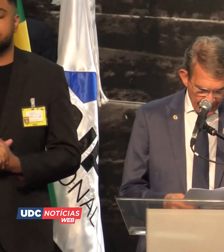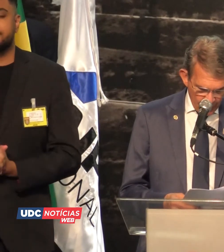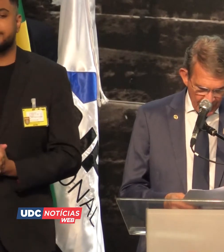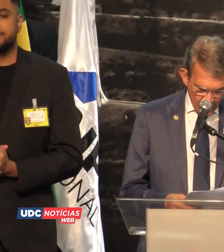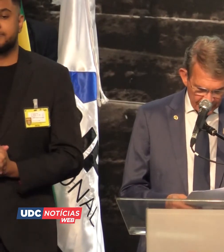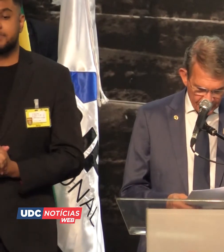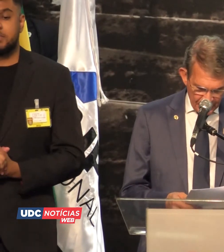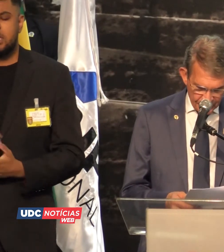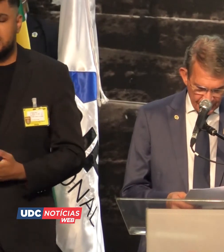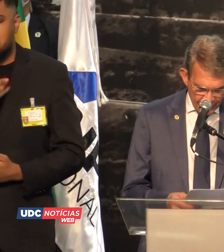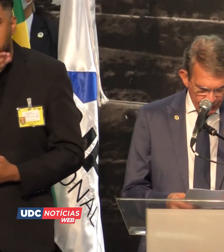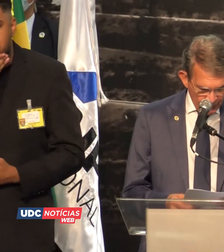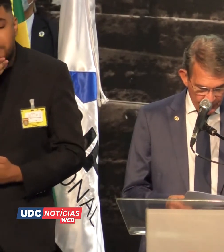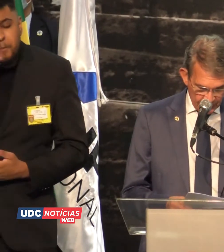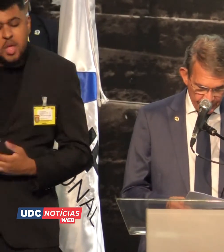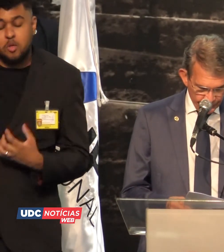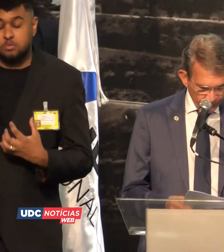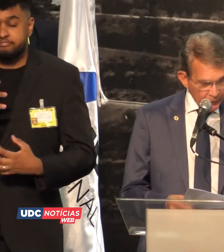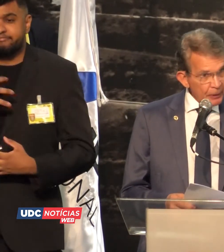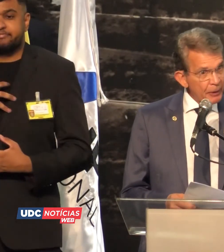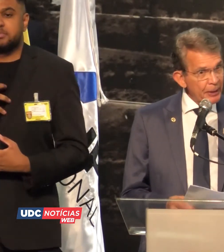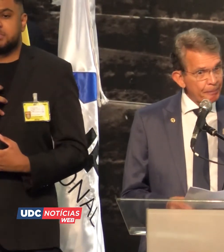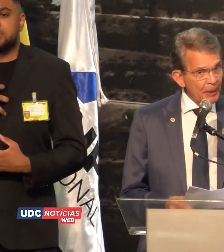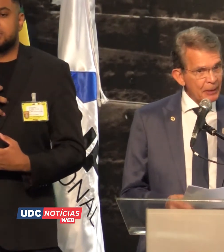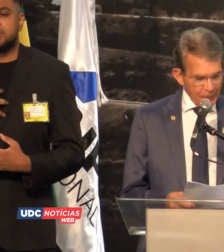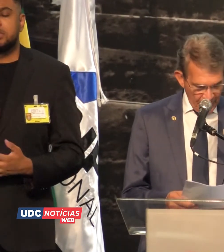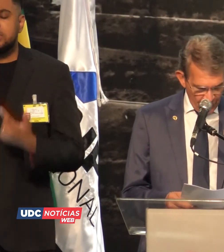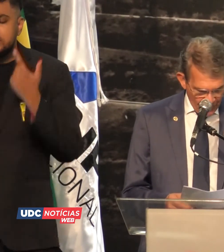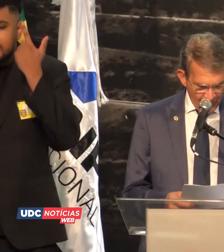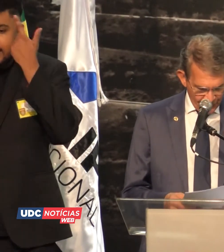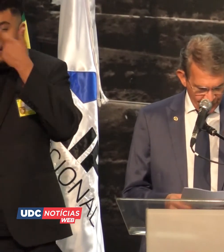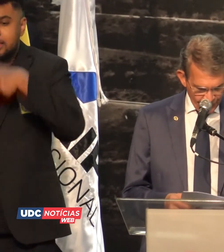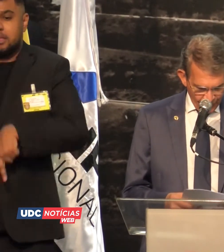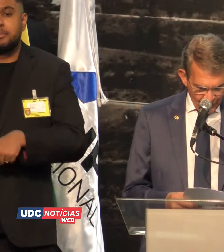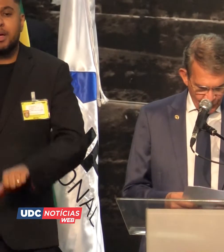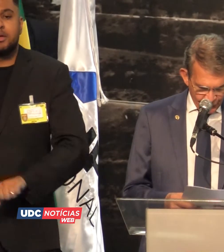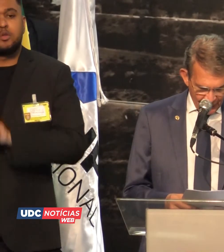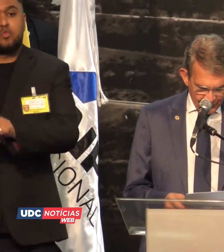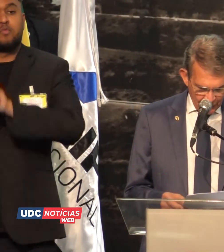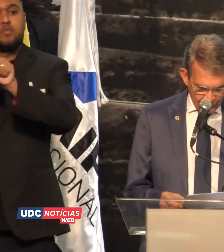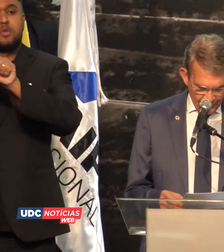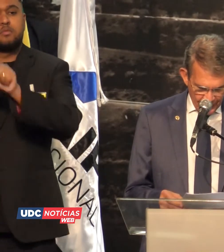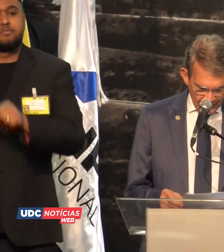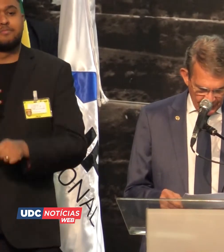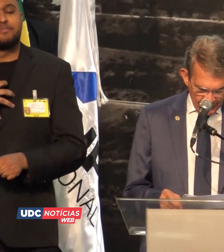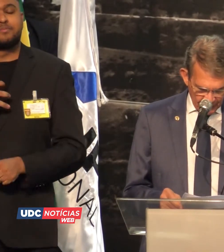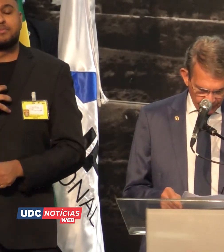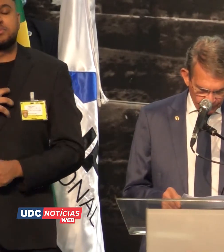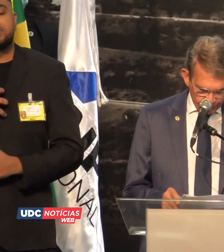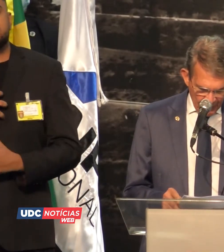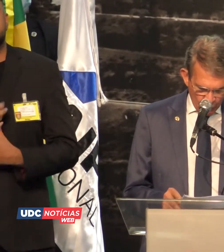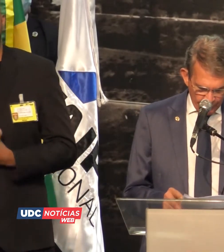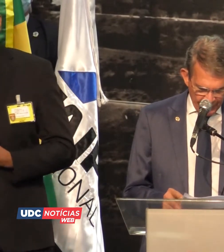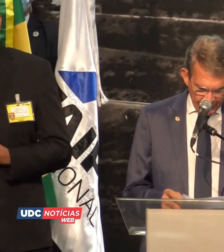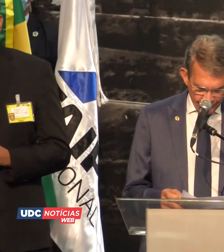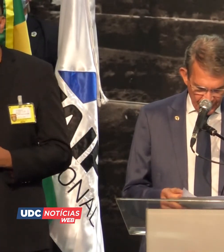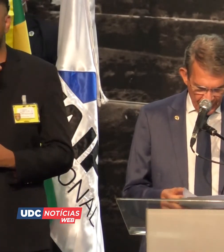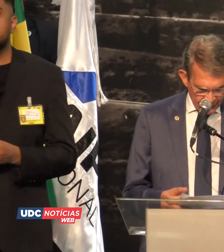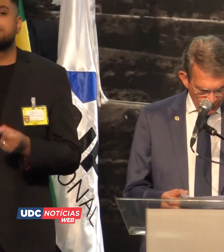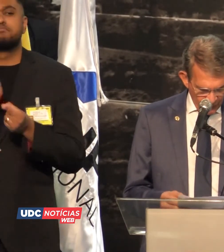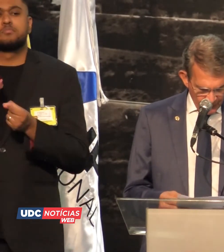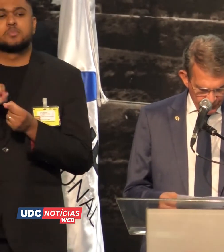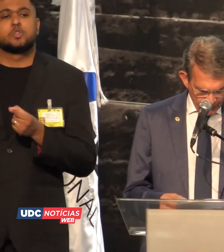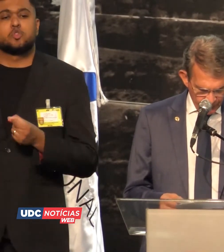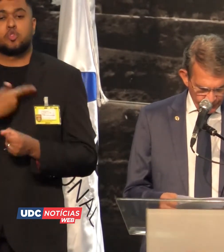Hipotecarei o melhor das minhas energias. Limpa e renovável, no sentido de bem cumprir